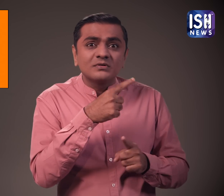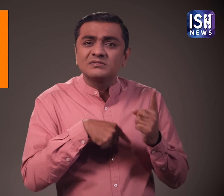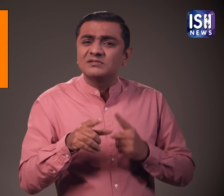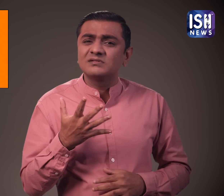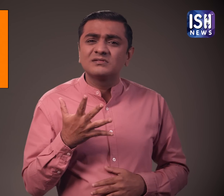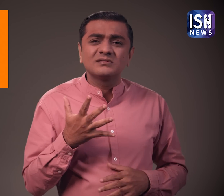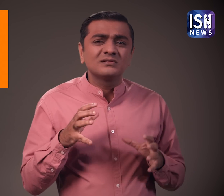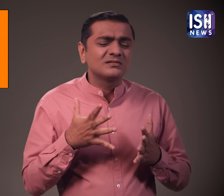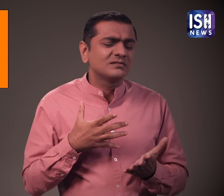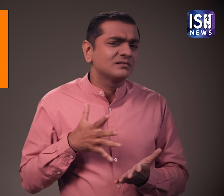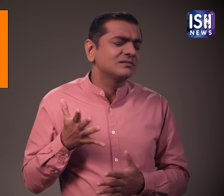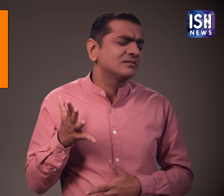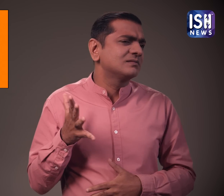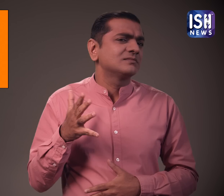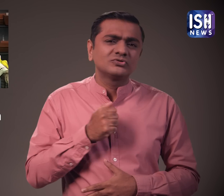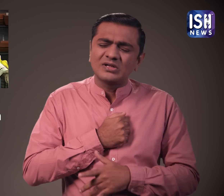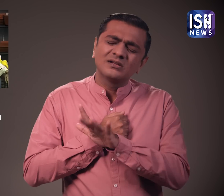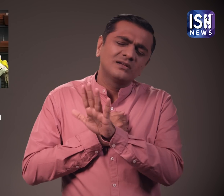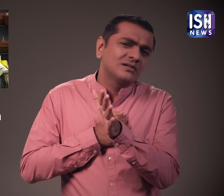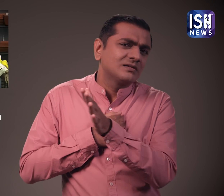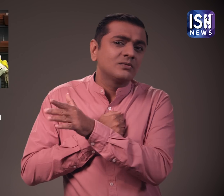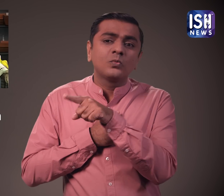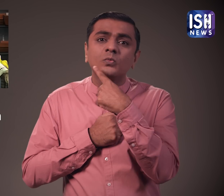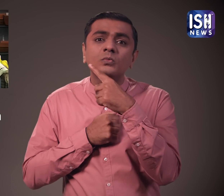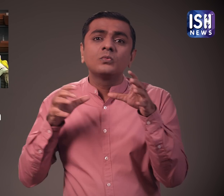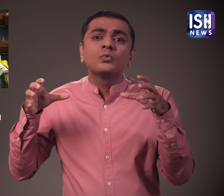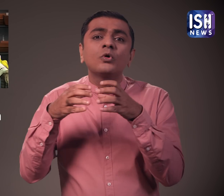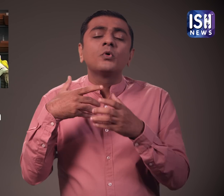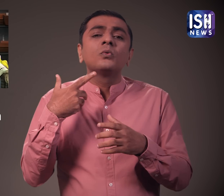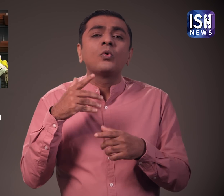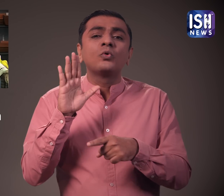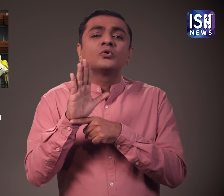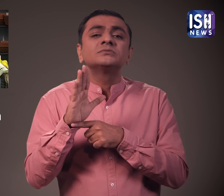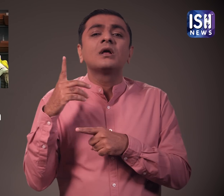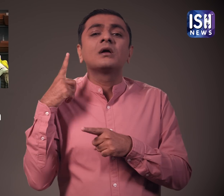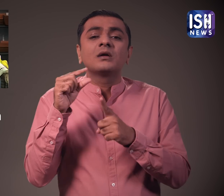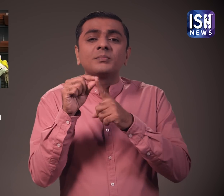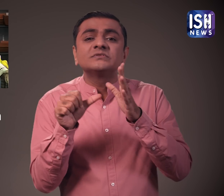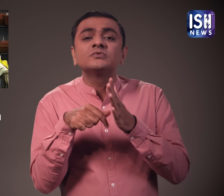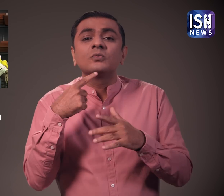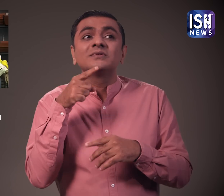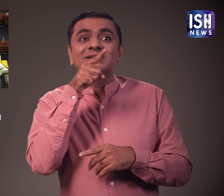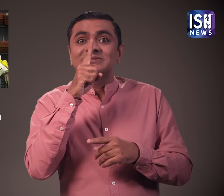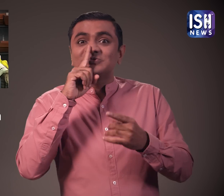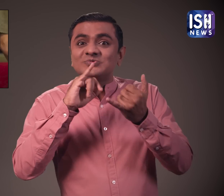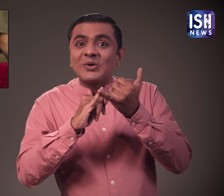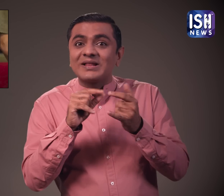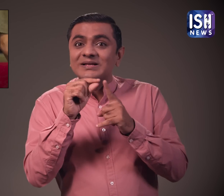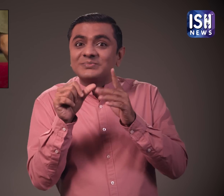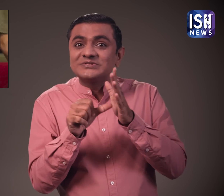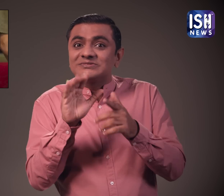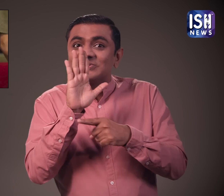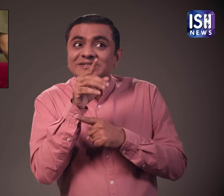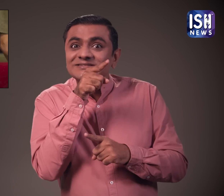है।